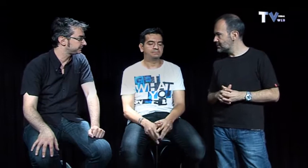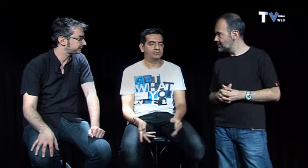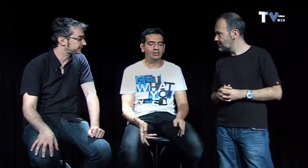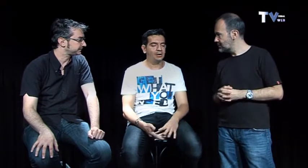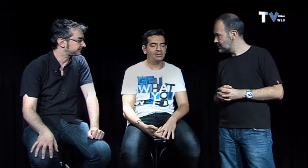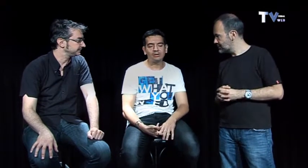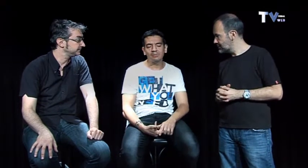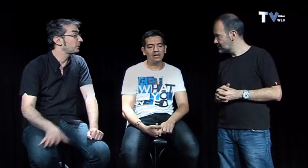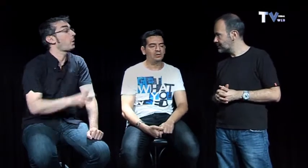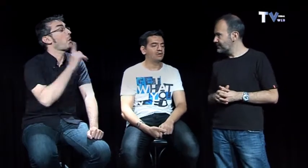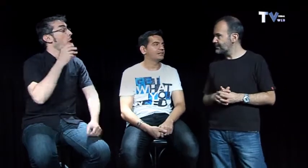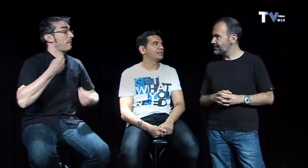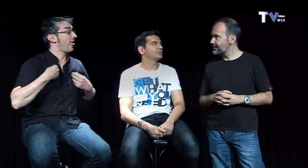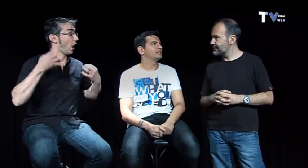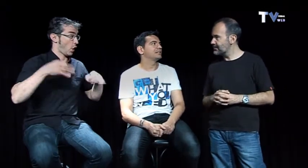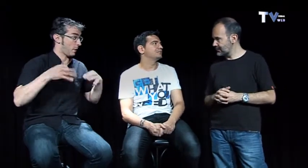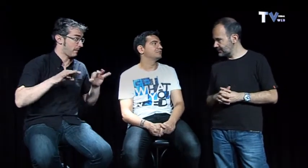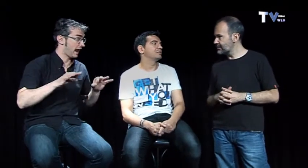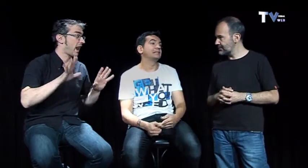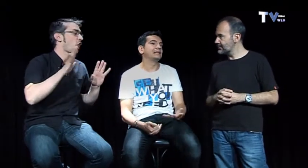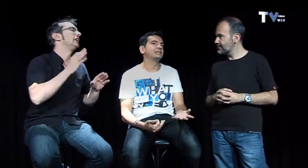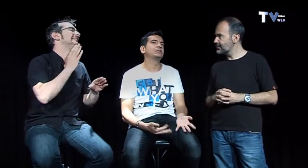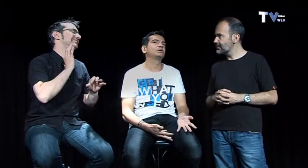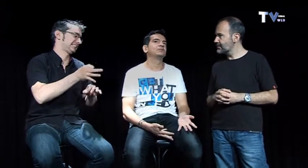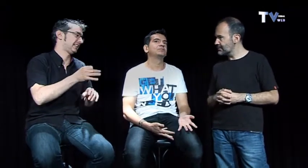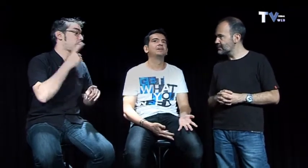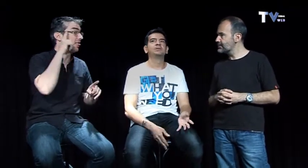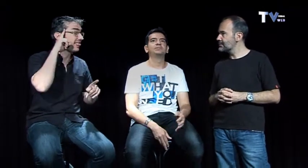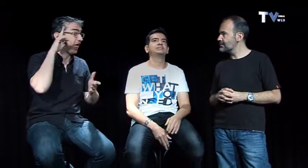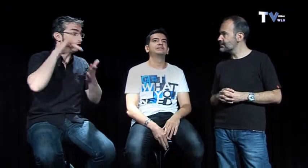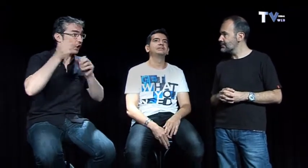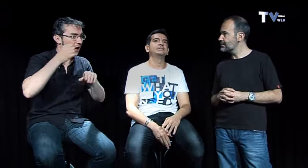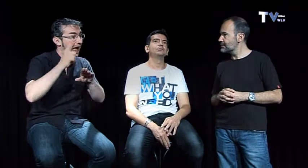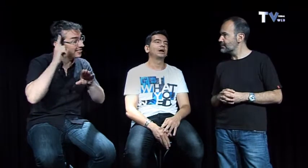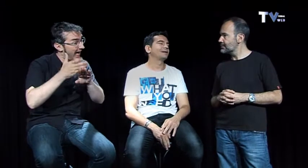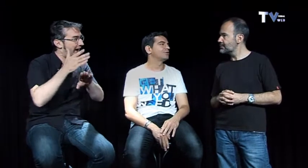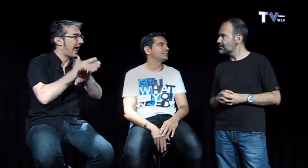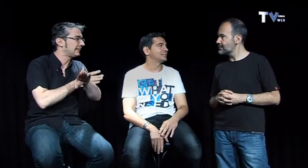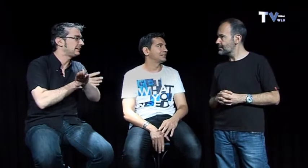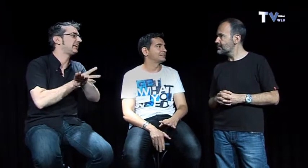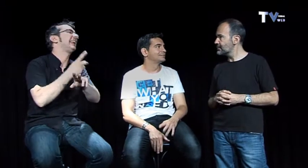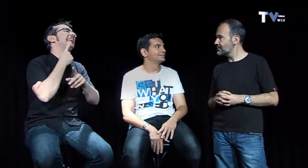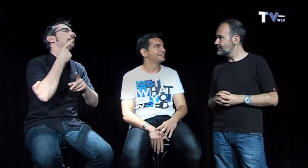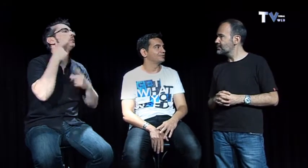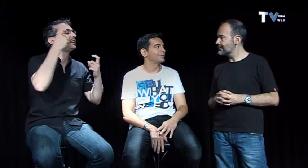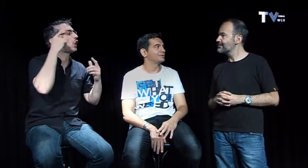hago vida normal lo único que intento es antes del día antes de una actuación pues no acabar con resaca lo mejor